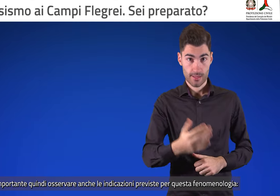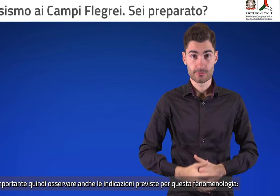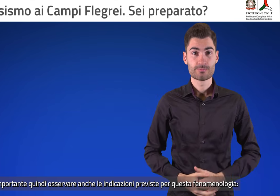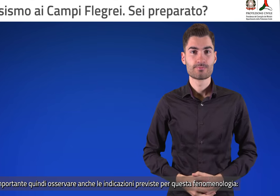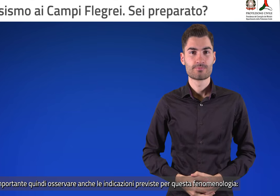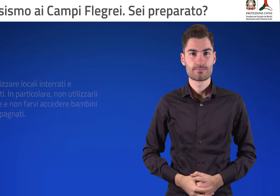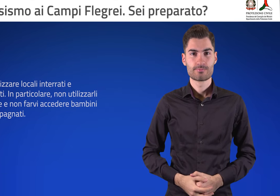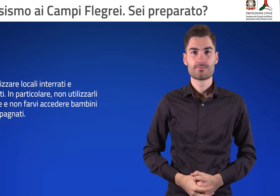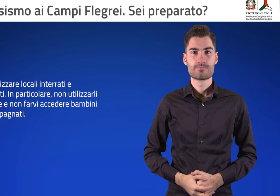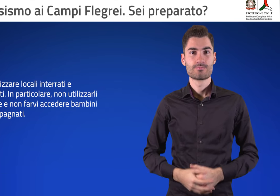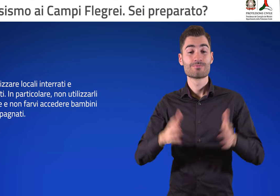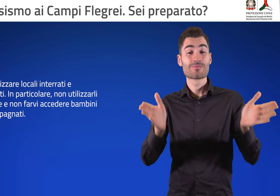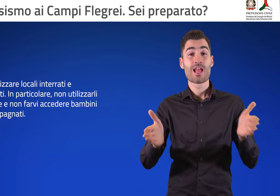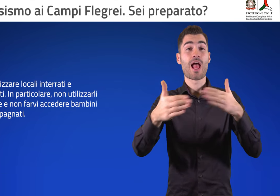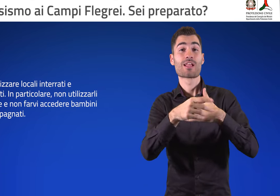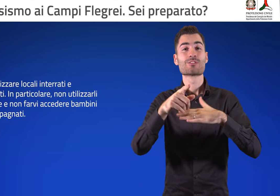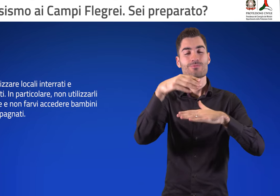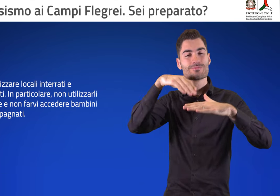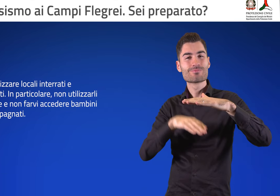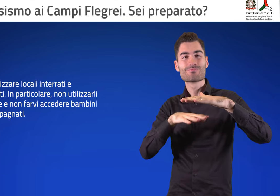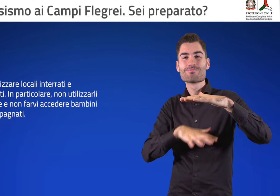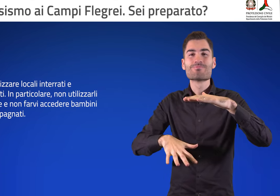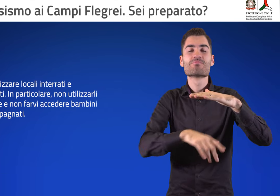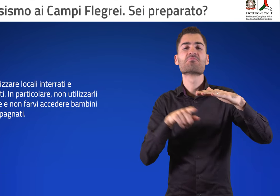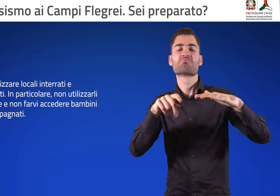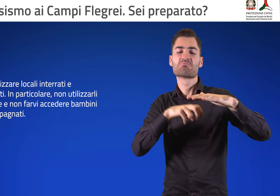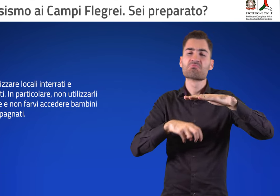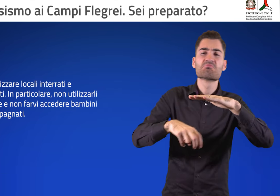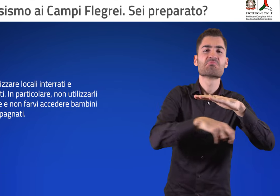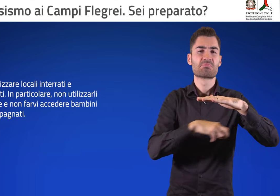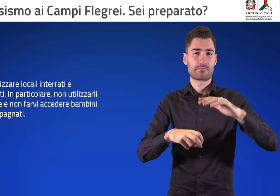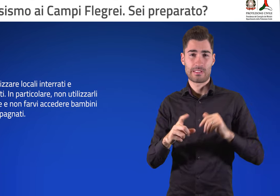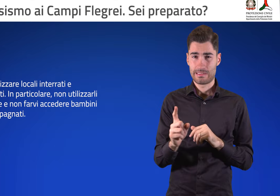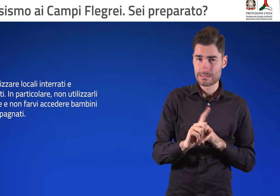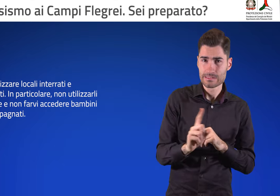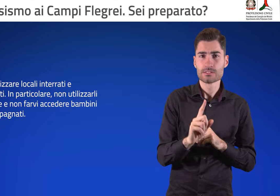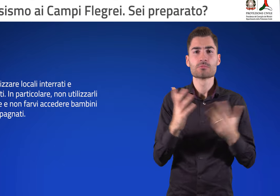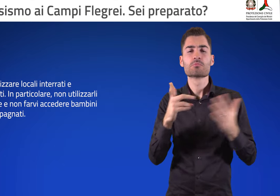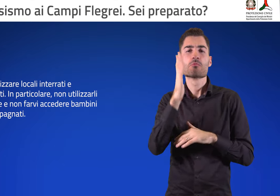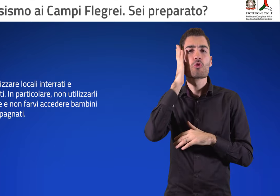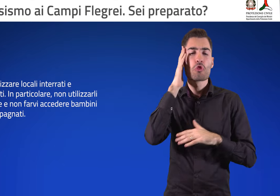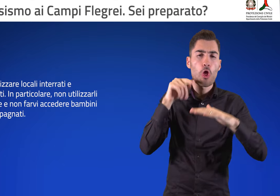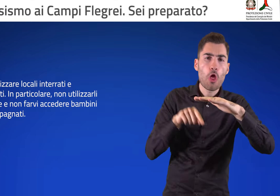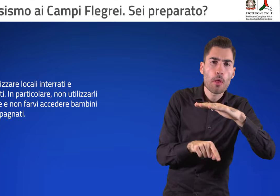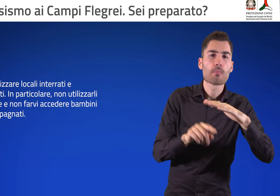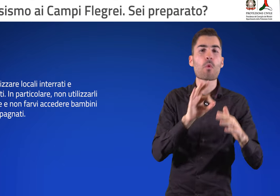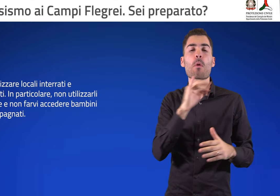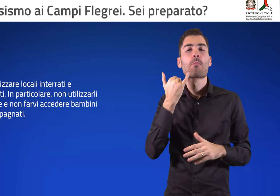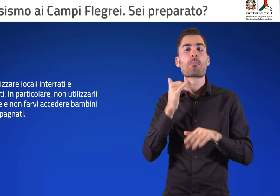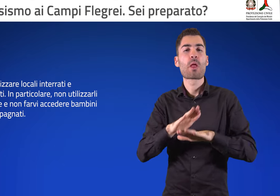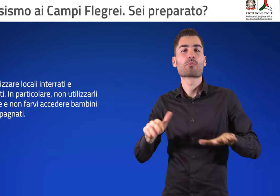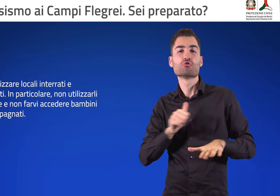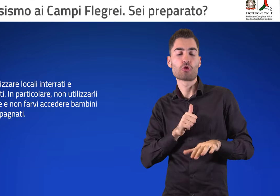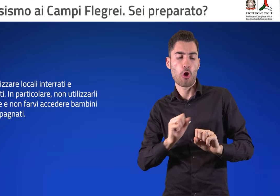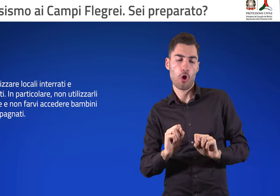fenomenologia. Evita di utilizzare locali interrati e semi-interrati. In particolare, non